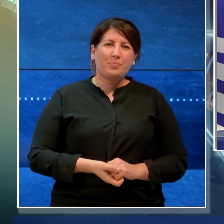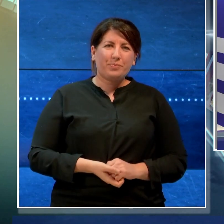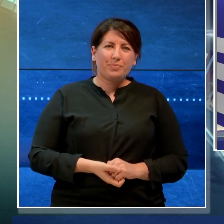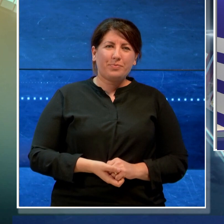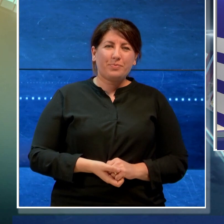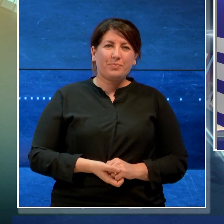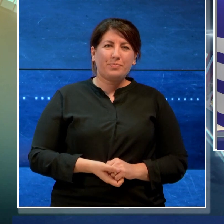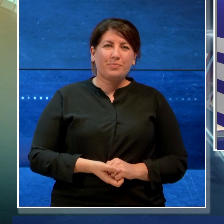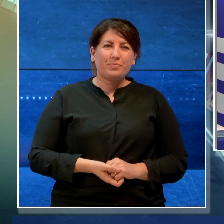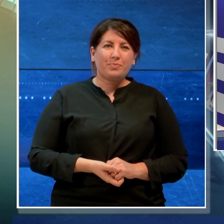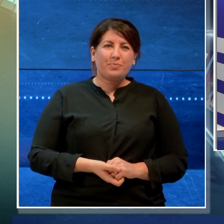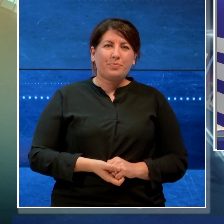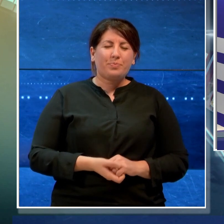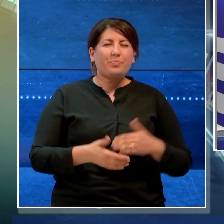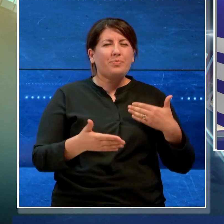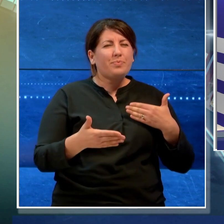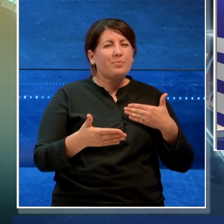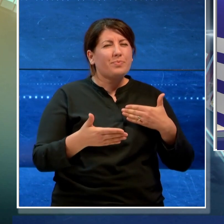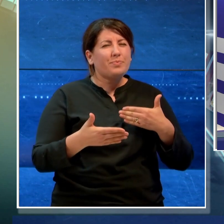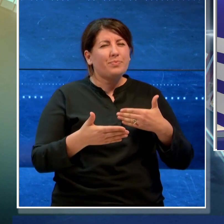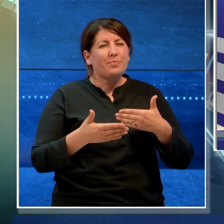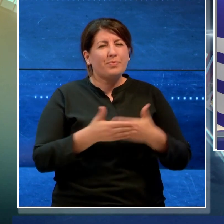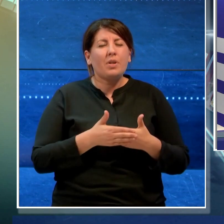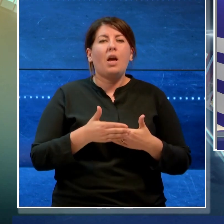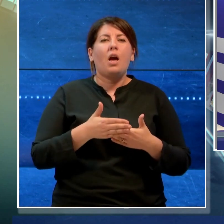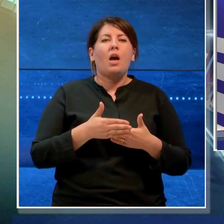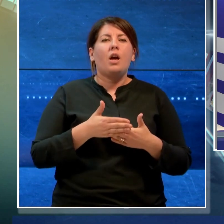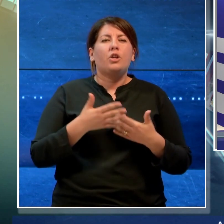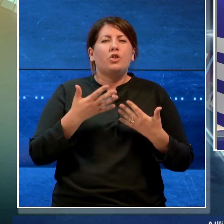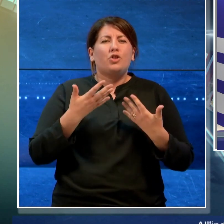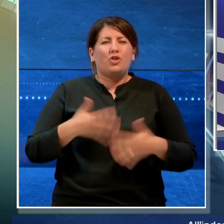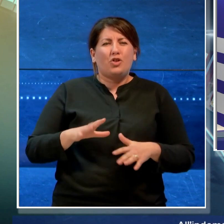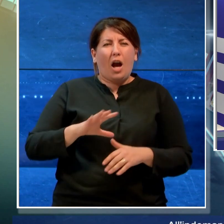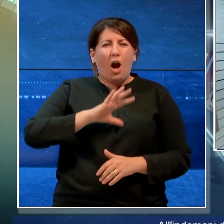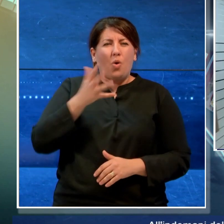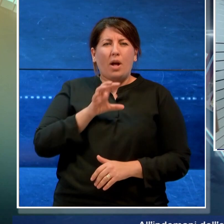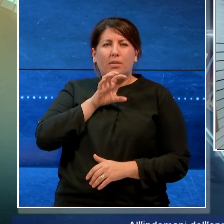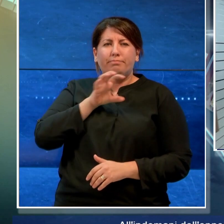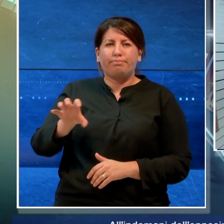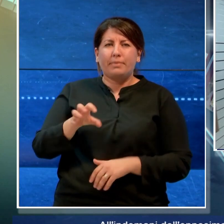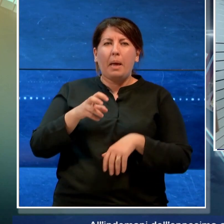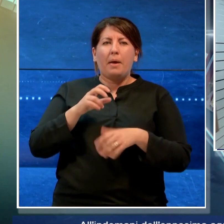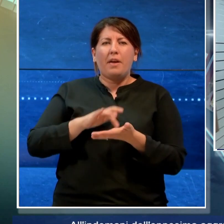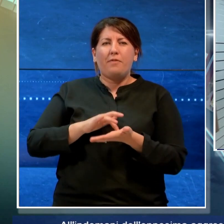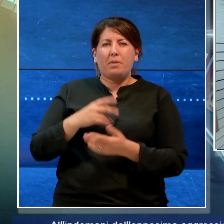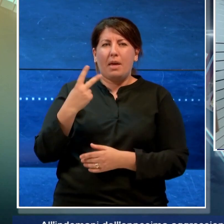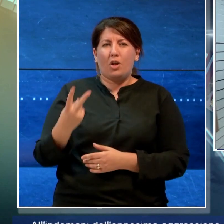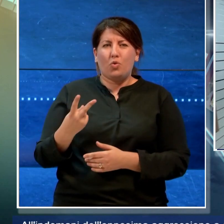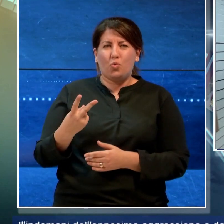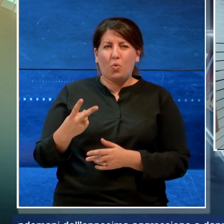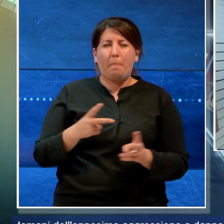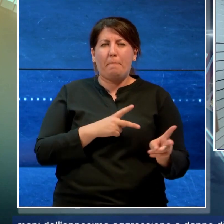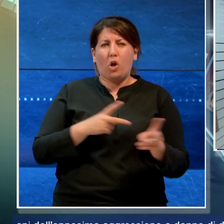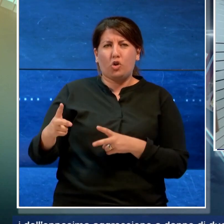All'indomani dell'ennesima aggressione a danno di due infermieri del pronto soccorso il